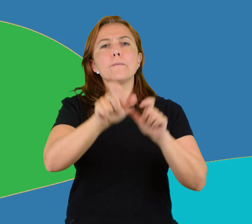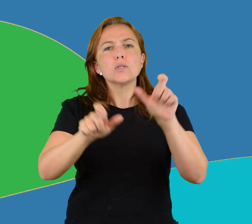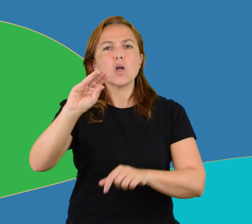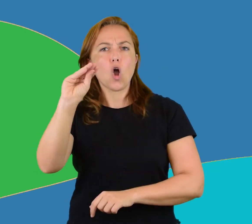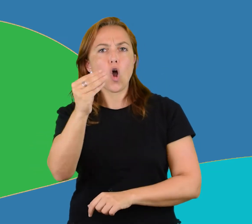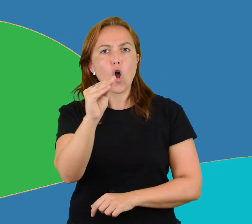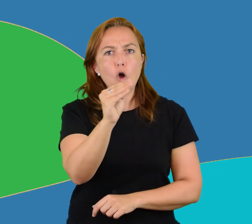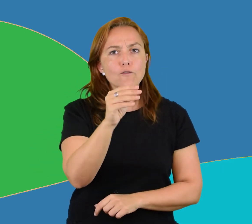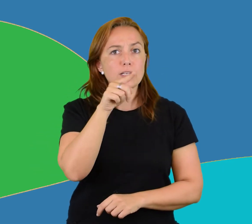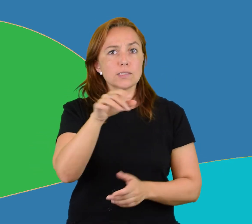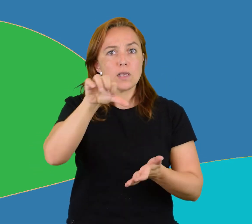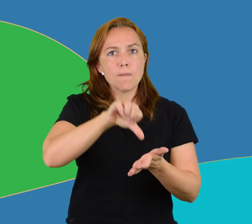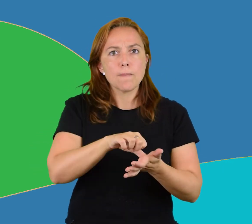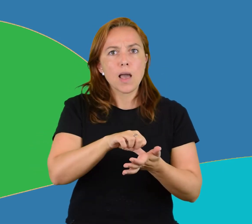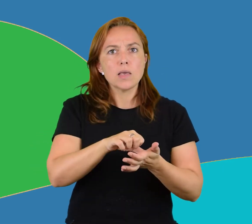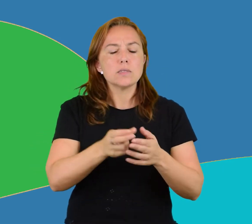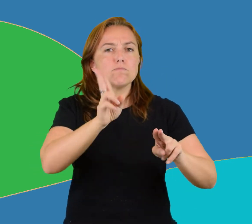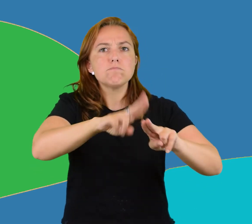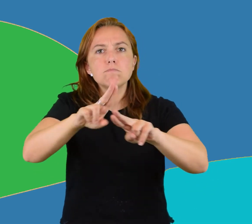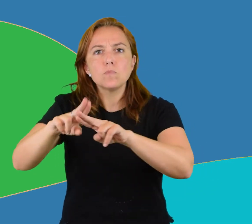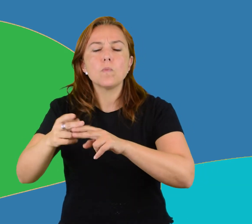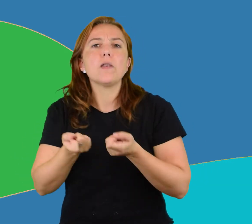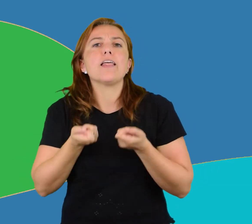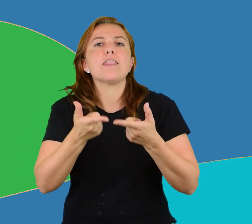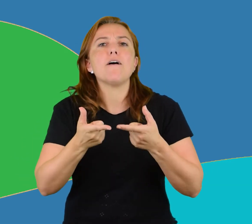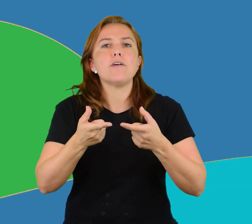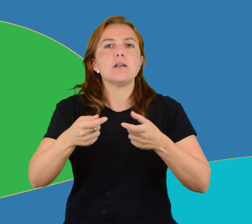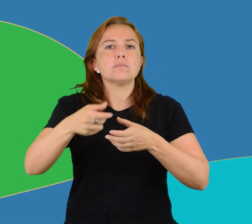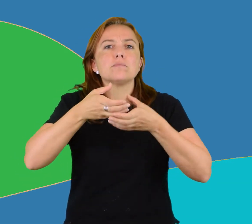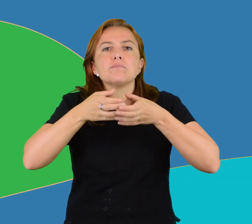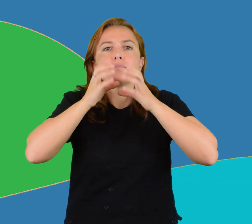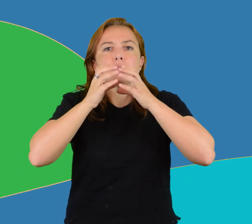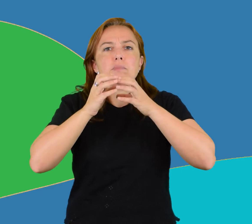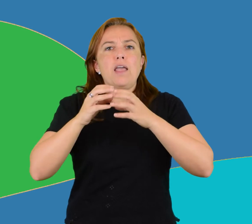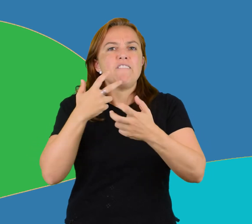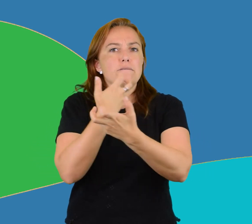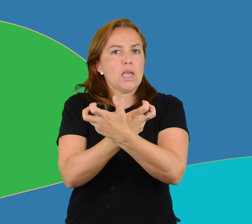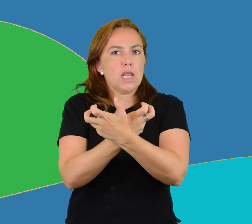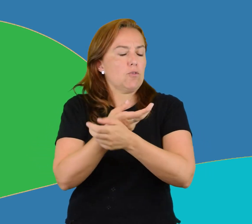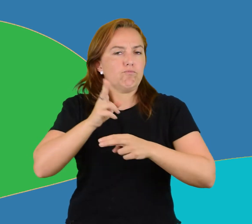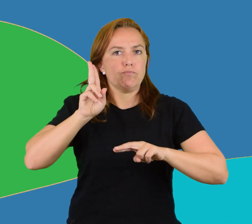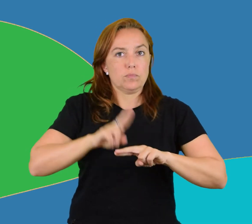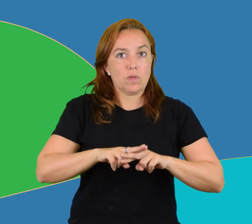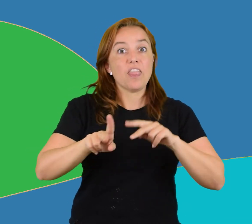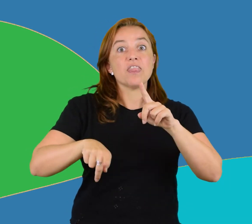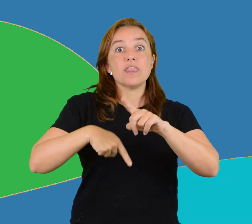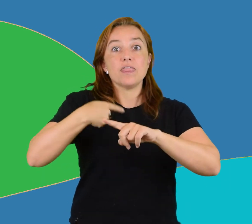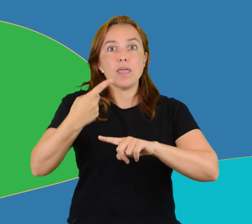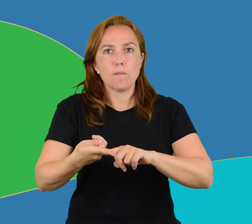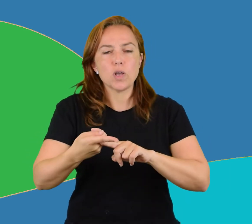eran sacrificados por tribus indígenas mediante una pócima envenenada. Apuntó. Estos son revividos por